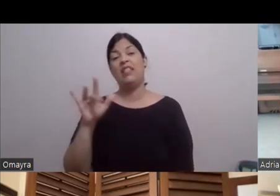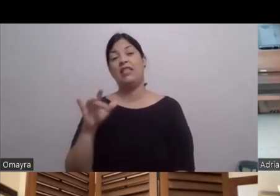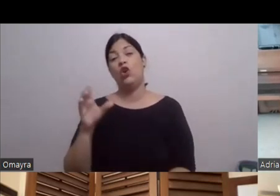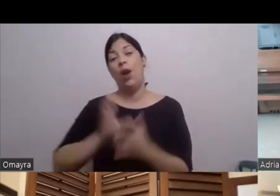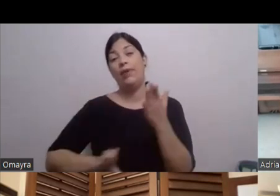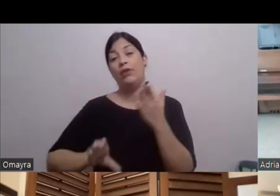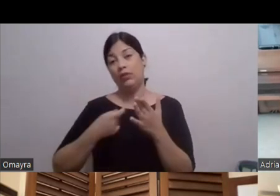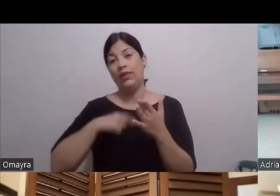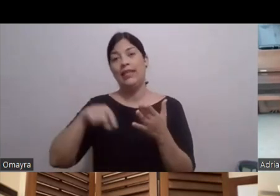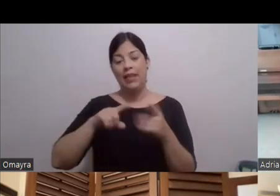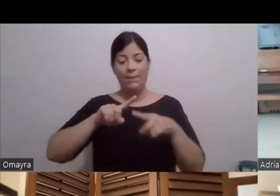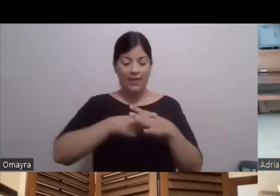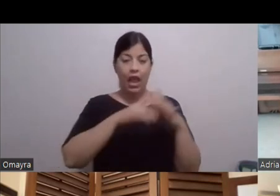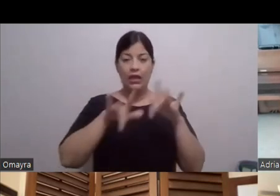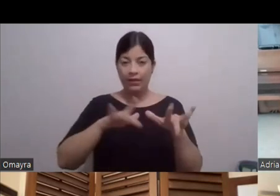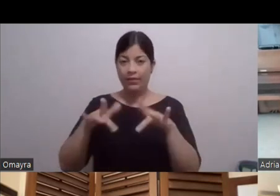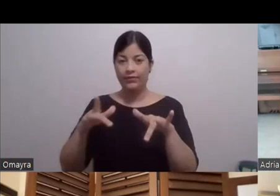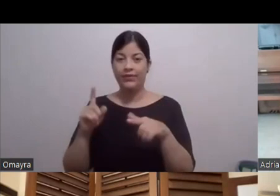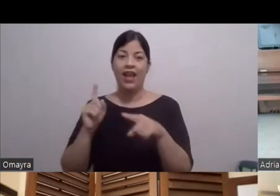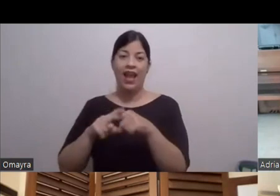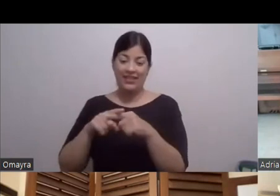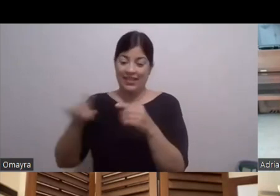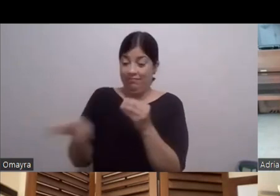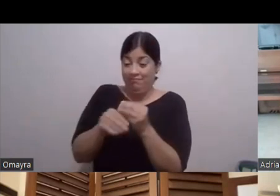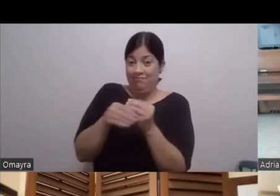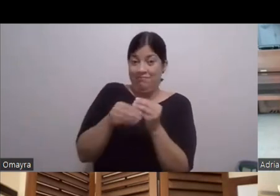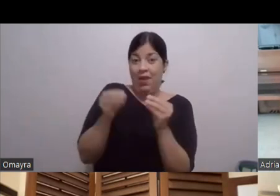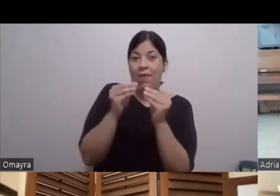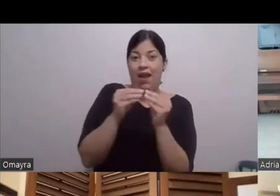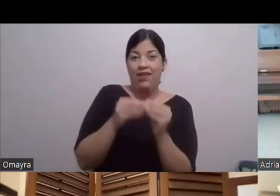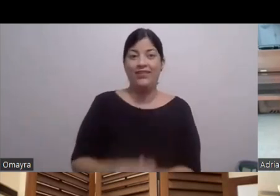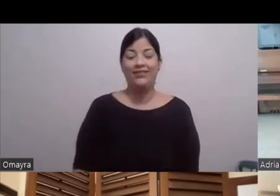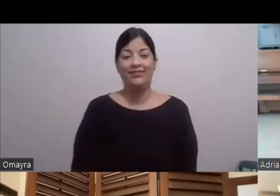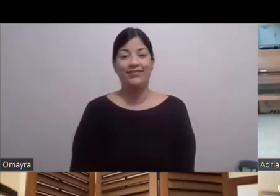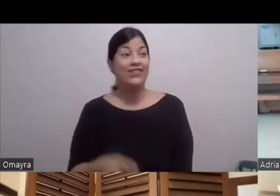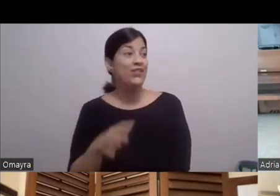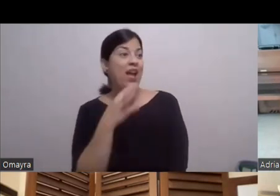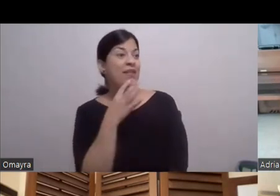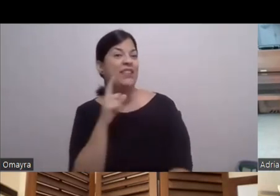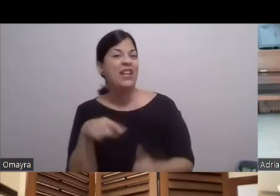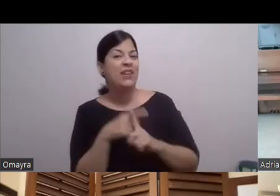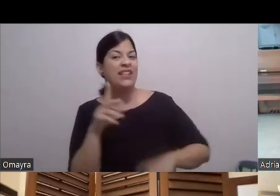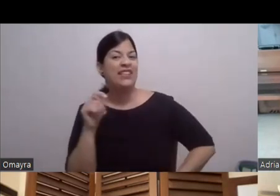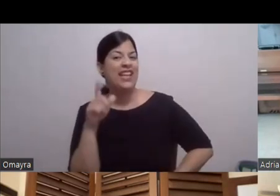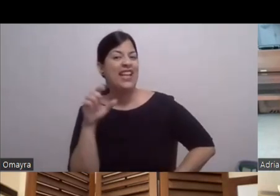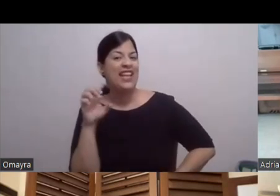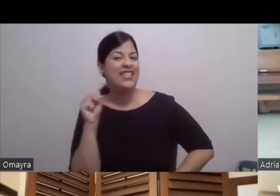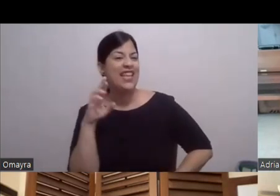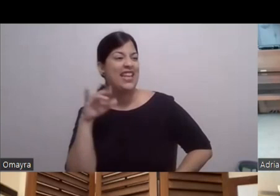Esos 25 capítulos Hasta que siguen Dándote más Dime José Hablaste de teleseries Y narcotraficantes Y te veo Haciendo 20